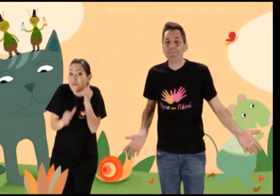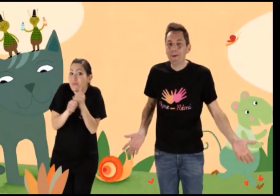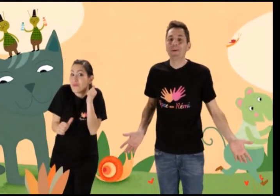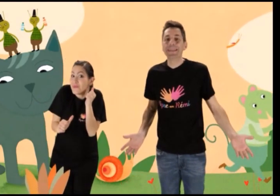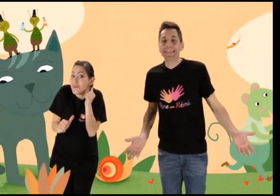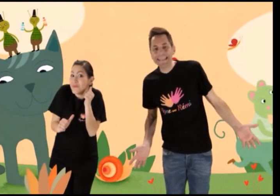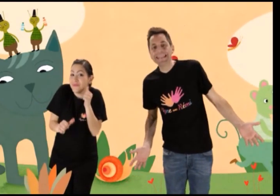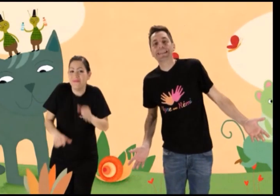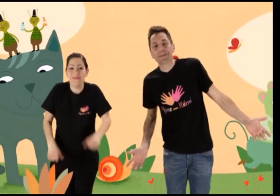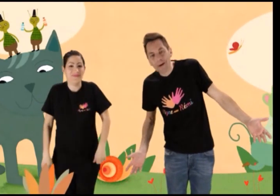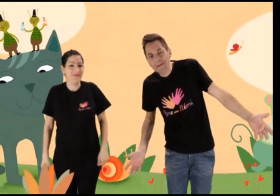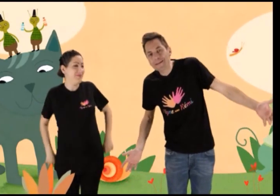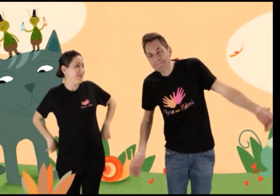petites crottes